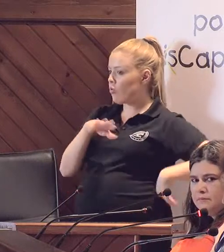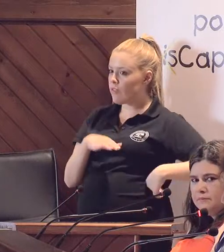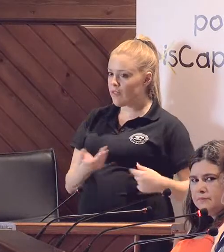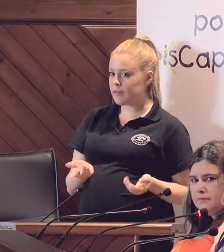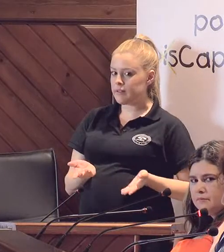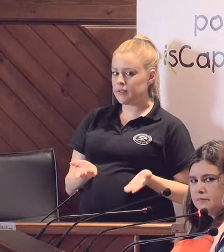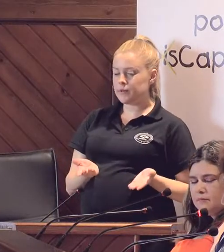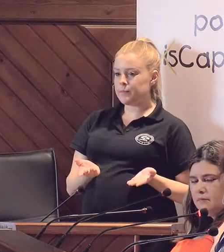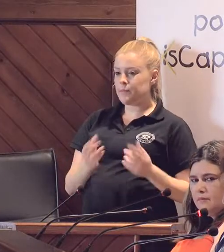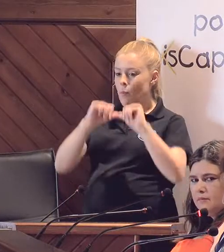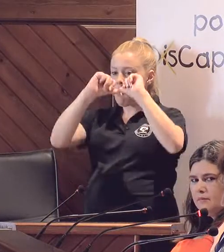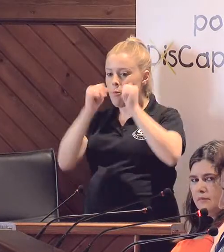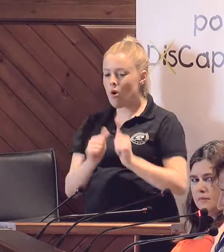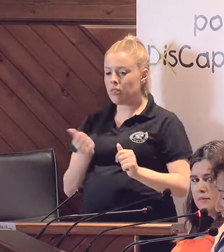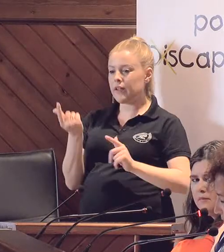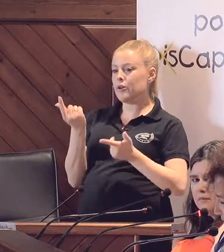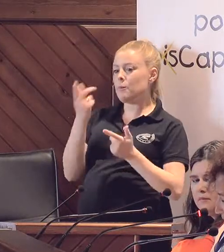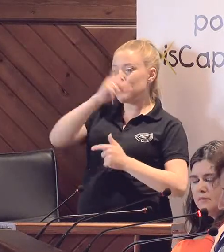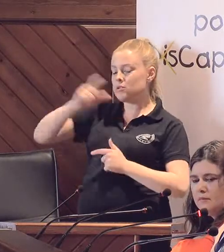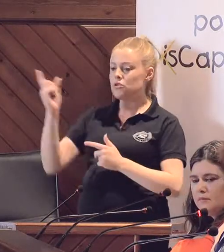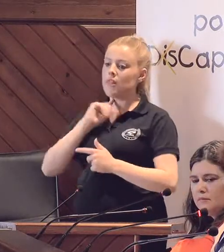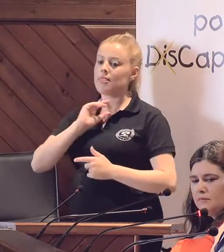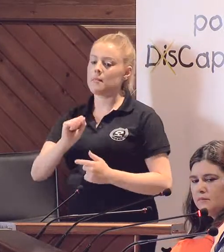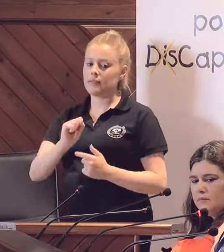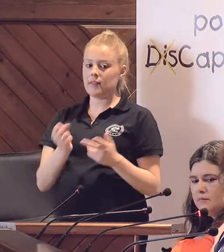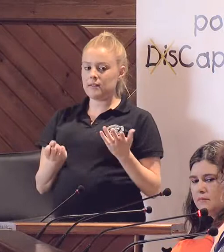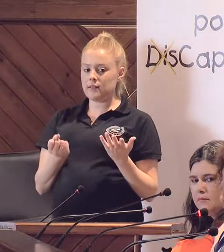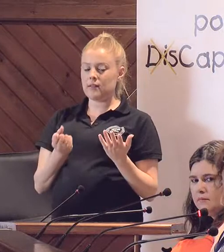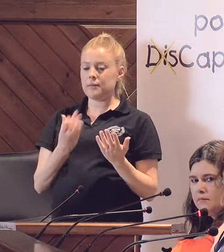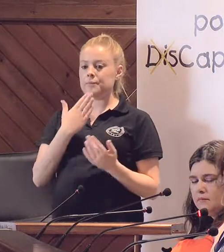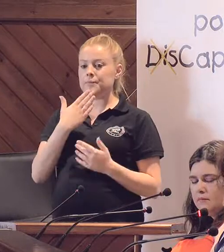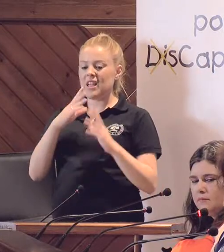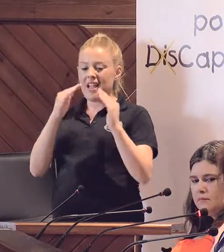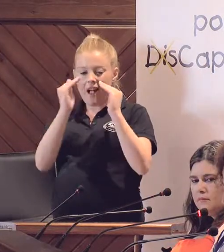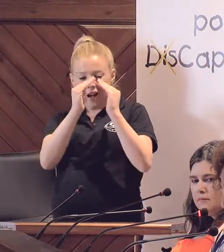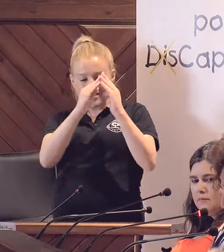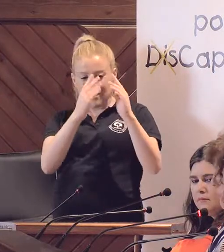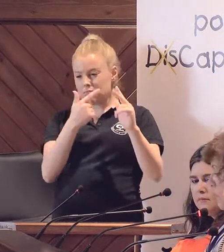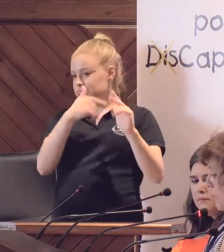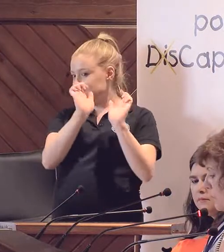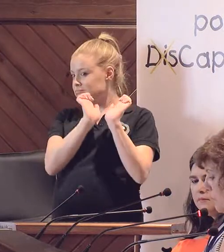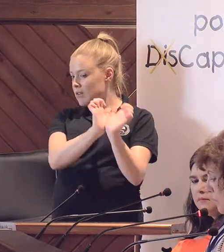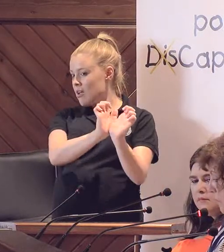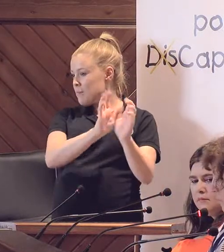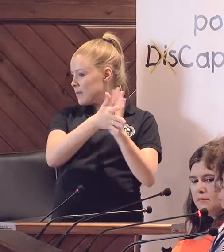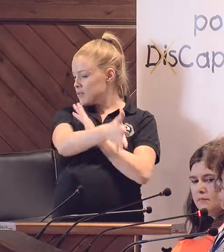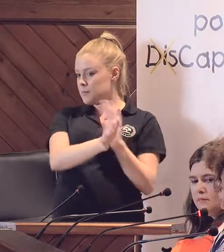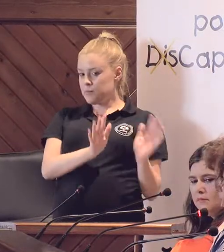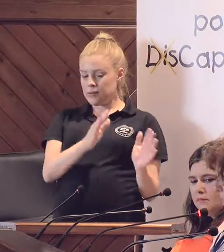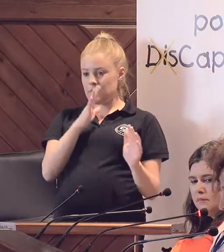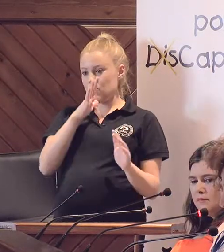¿Qué modelos inclusivos se adoptan en personas dependientes, condenadas en su domicilio, por el envejecimiento inactivo?